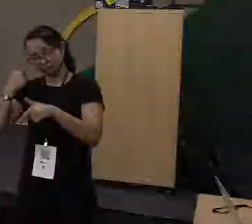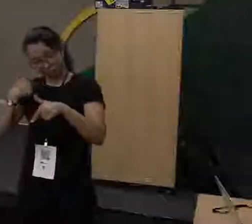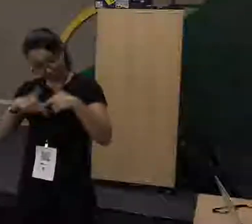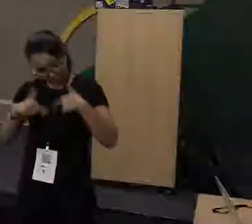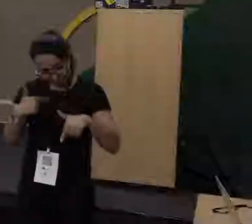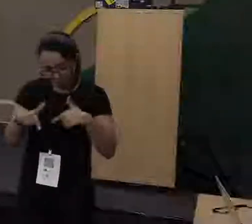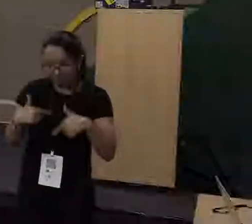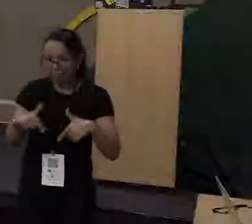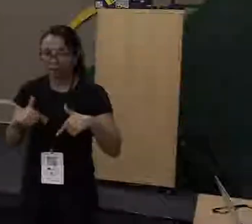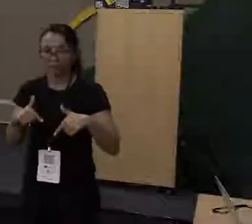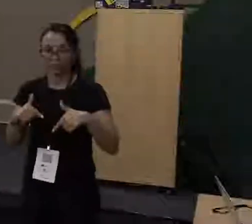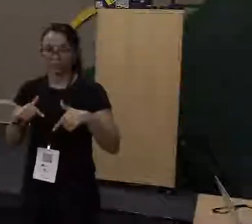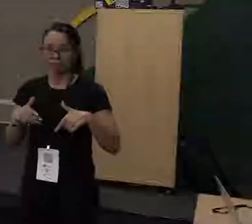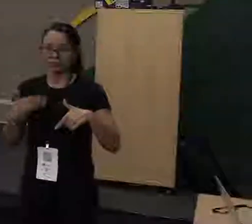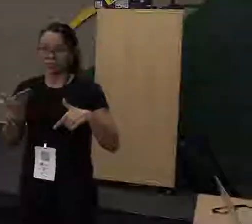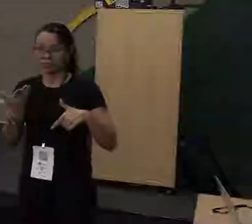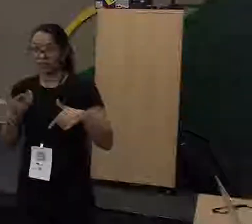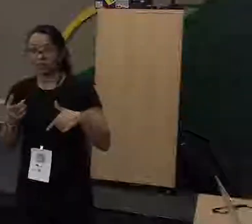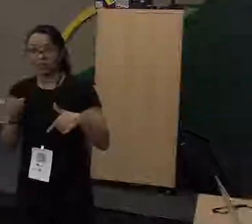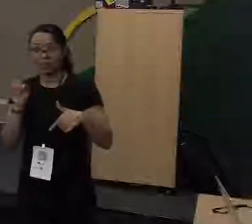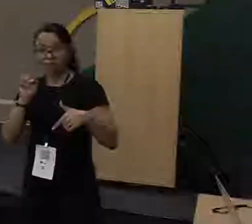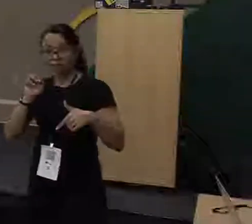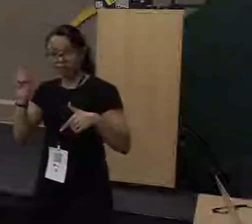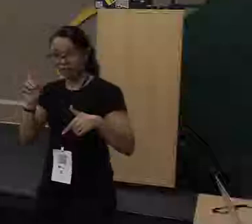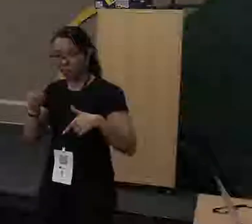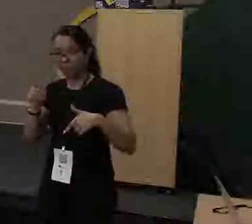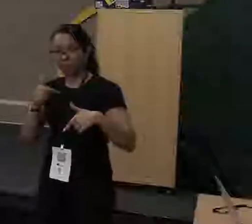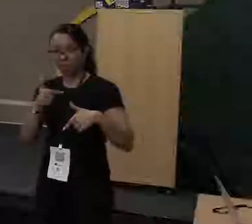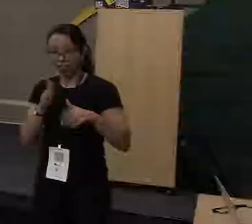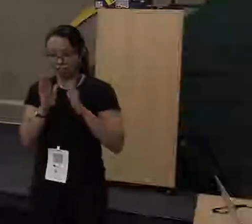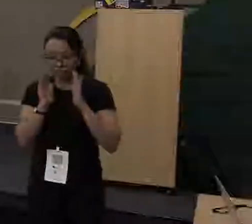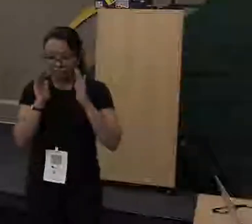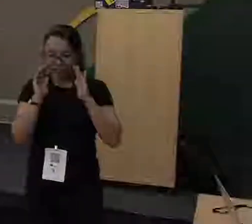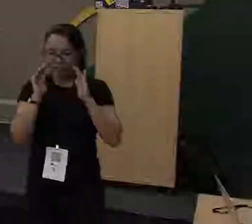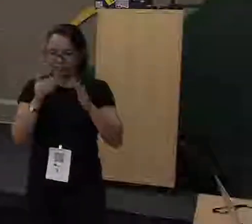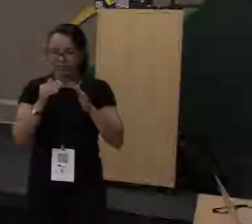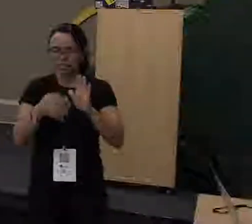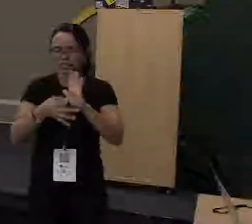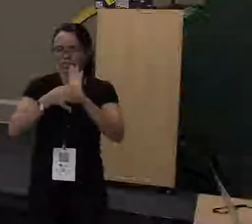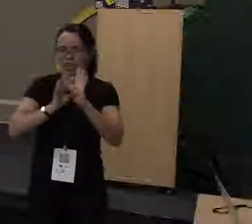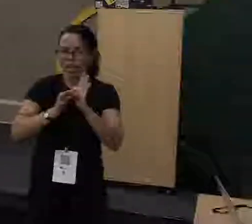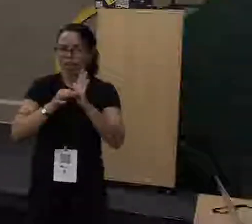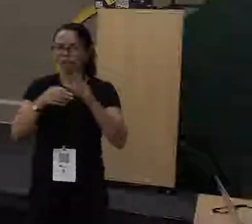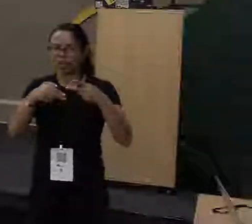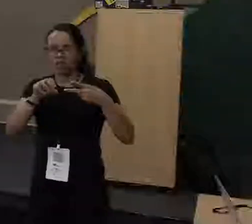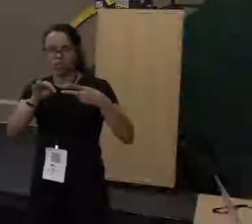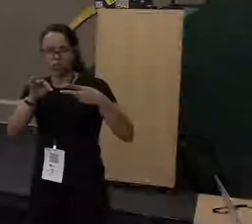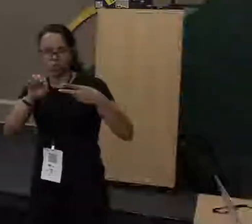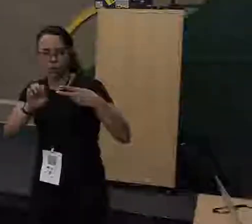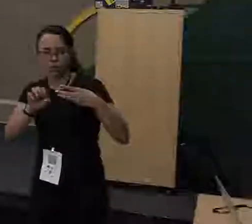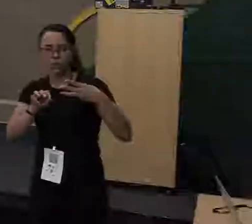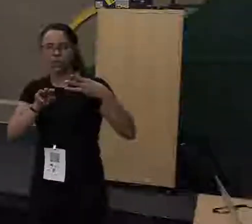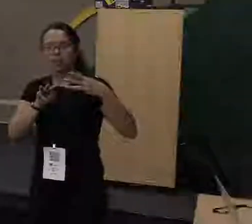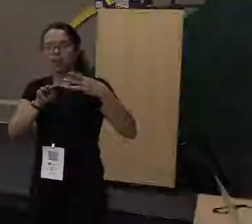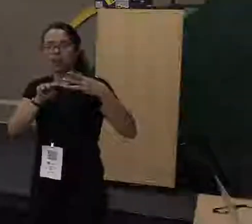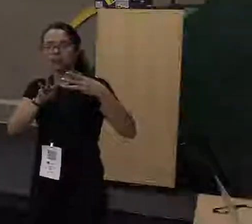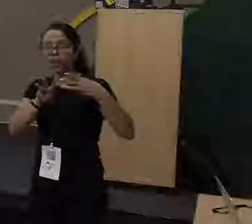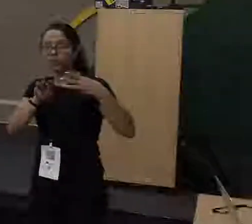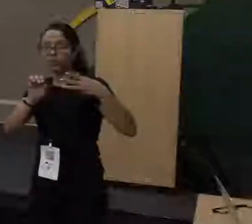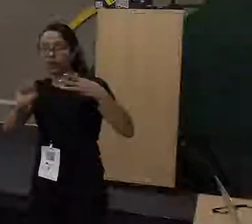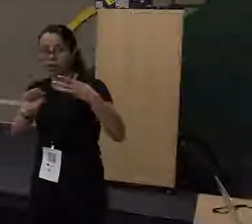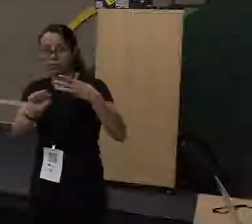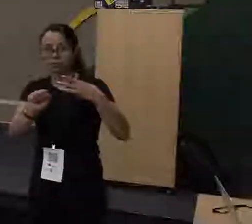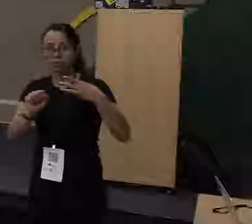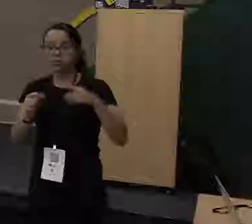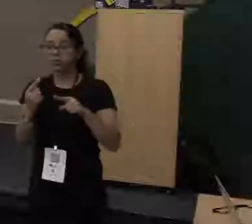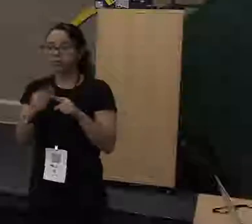E eu me considero um evangelista dessas plataformas, Java, Node, Serverless e AWS, por quê? Eu geralmente